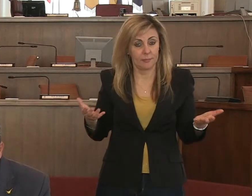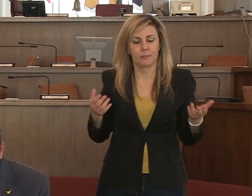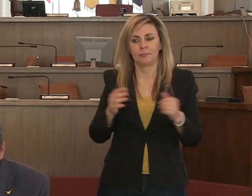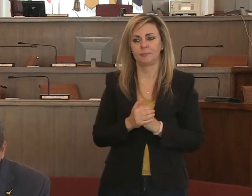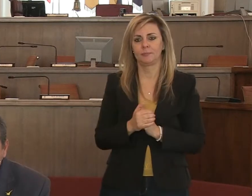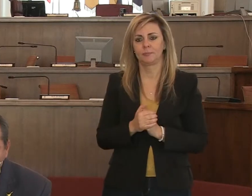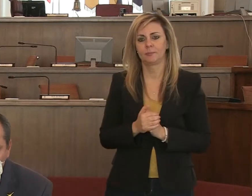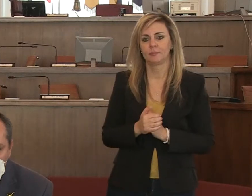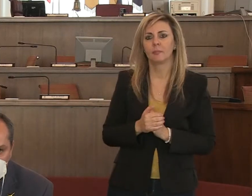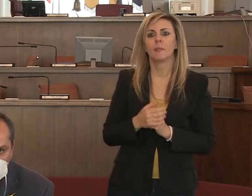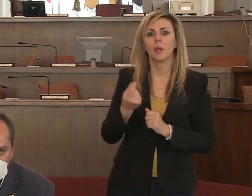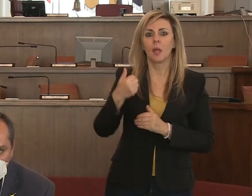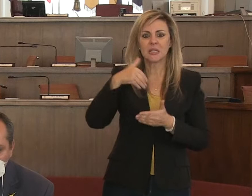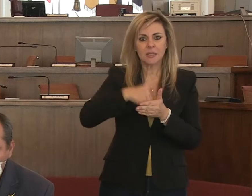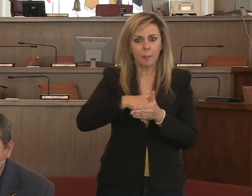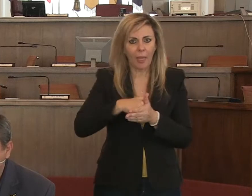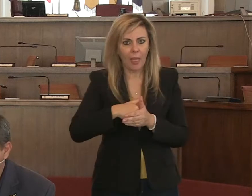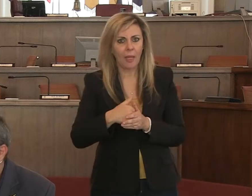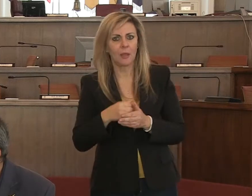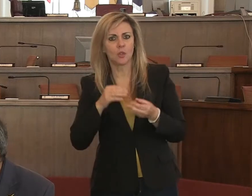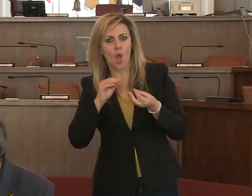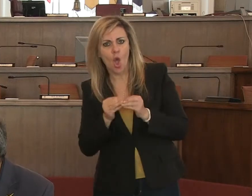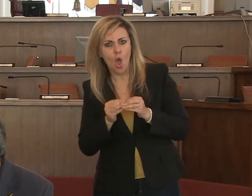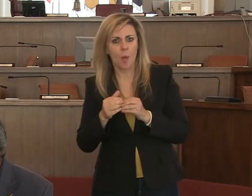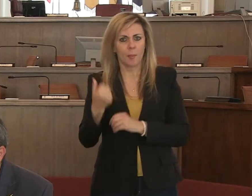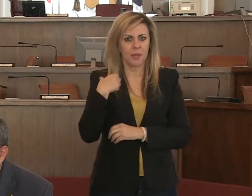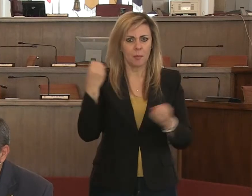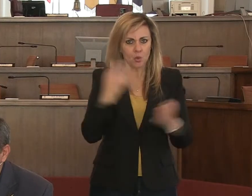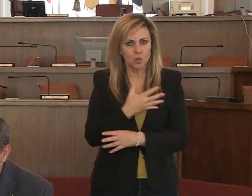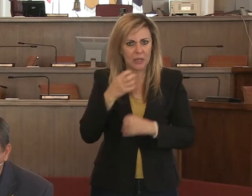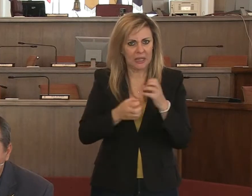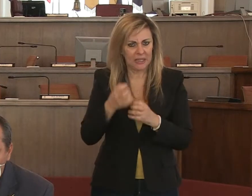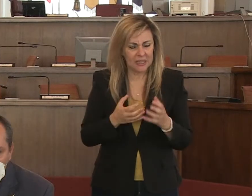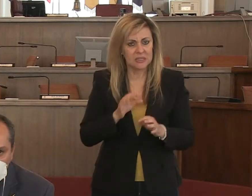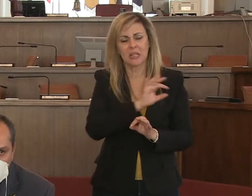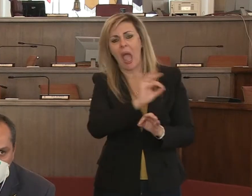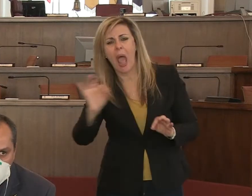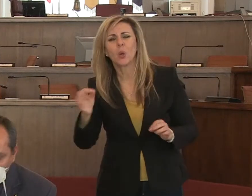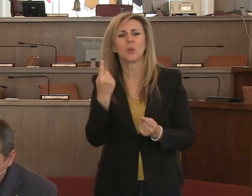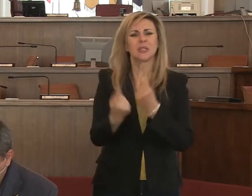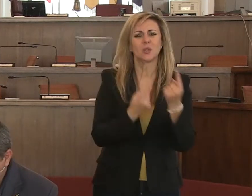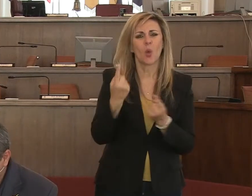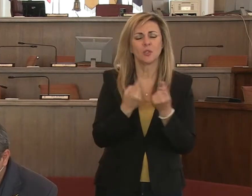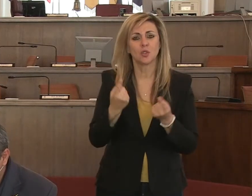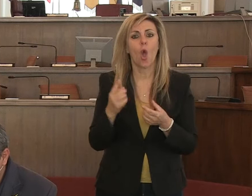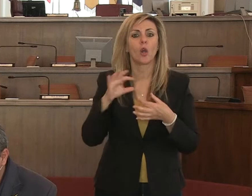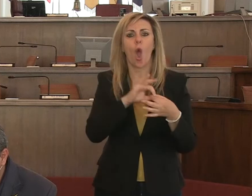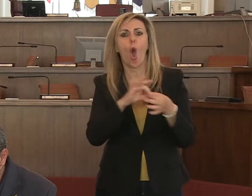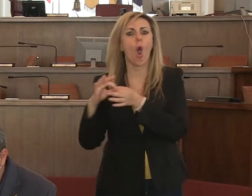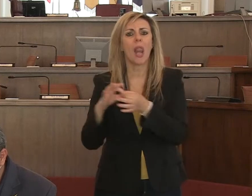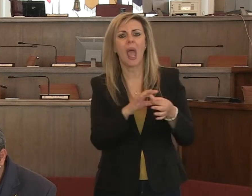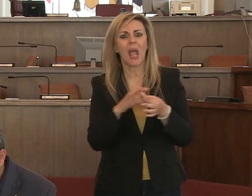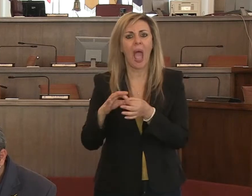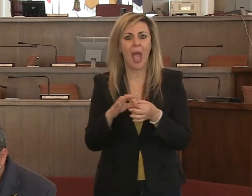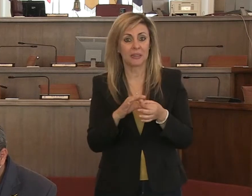avere quel reddito che aveva prima di questa crisi e anche magari alcune situazioni legate all'istruzione